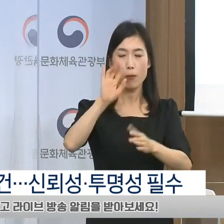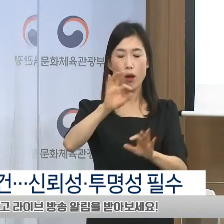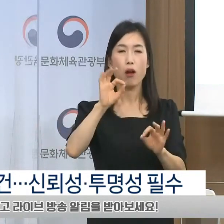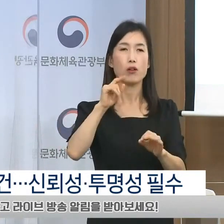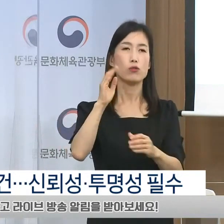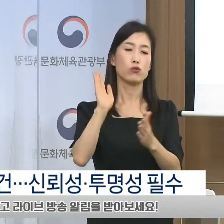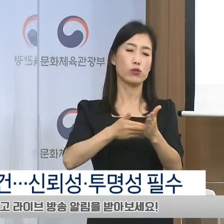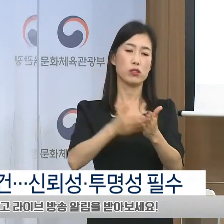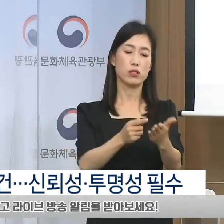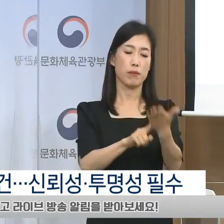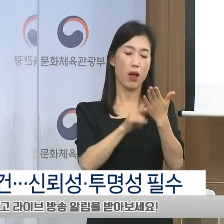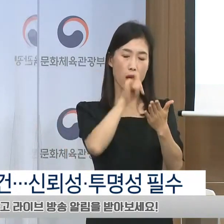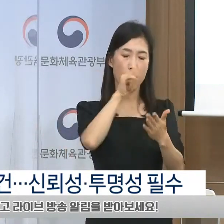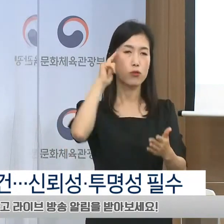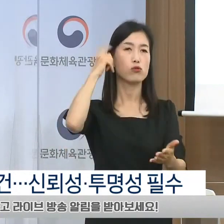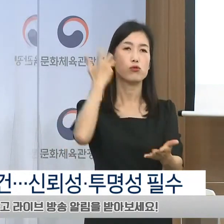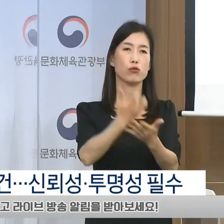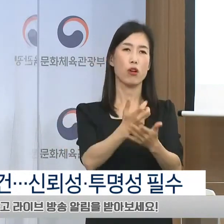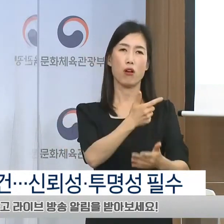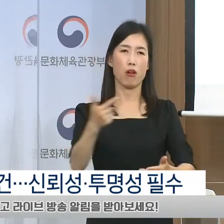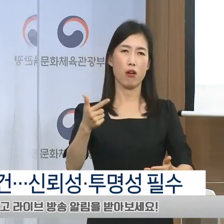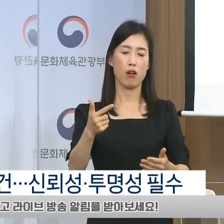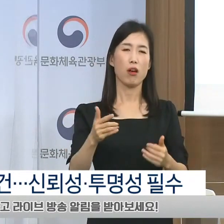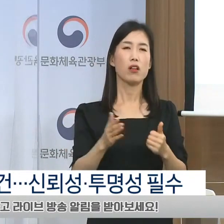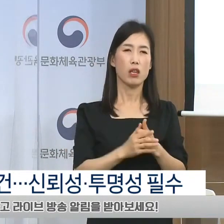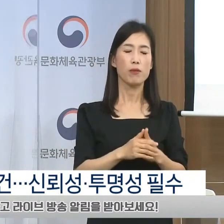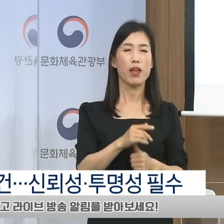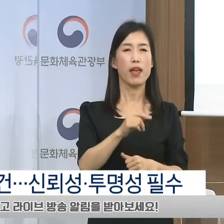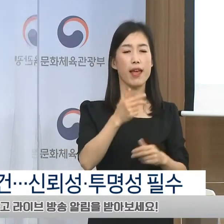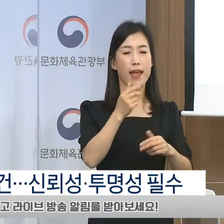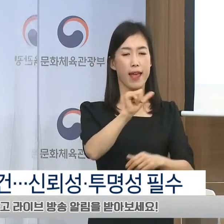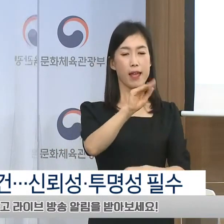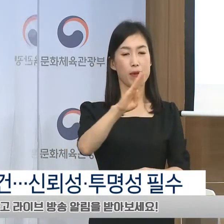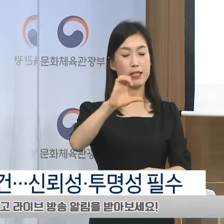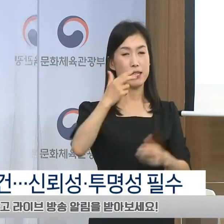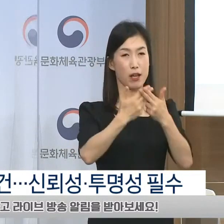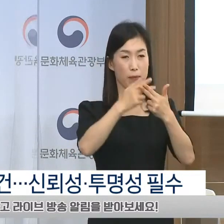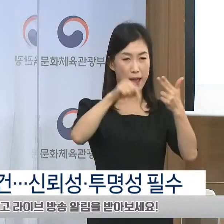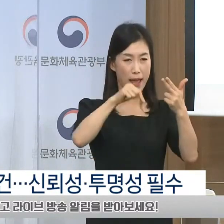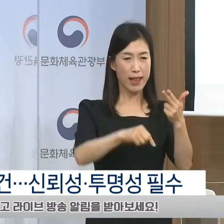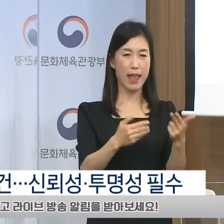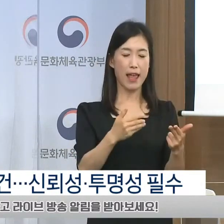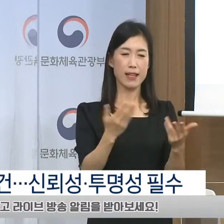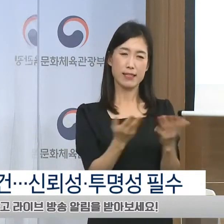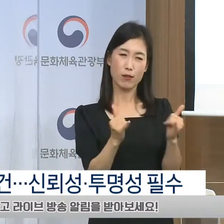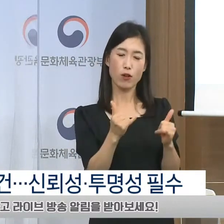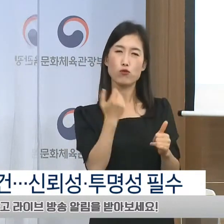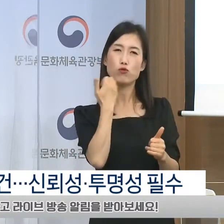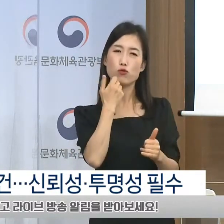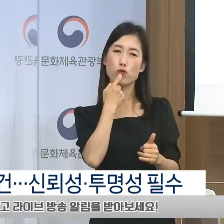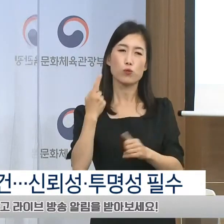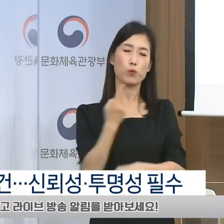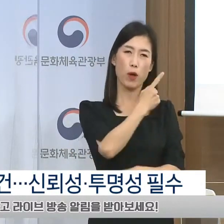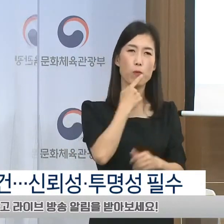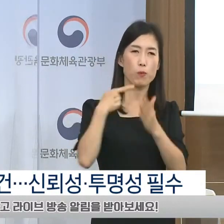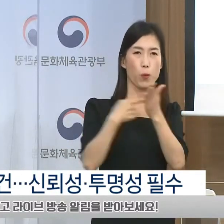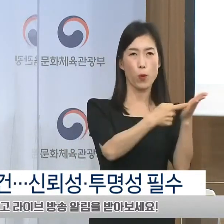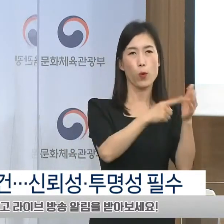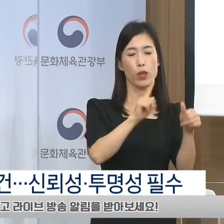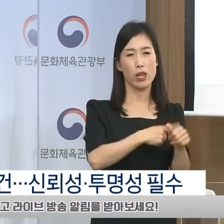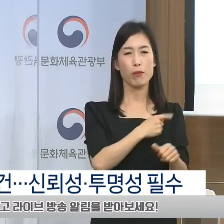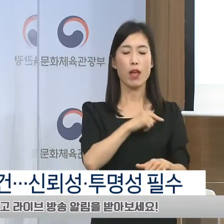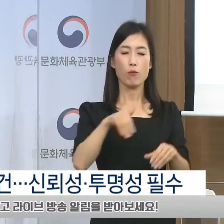부수공사와 관련한 협회 내부자의 진정서가 제출되어 문체부가 사무검사를 진행하고